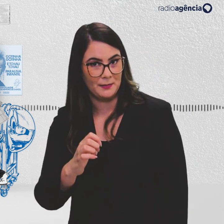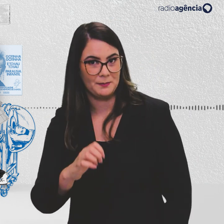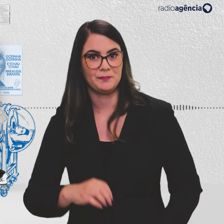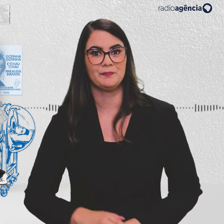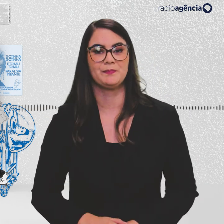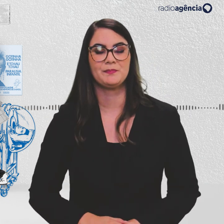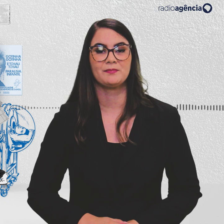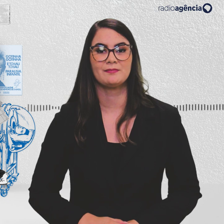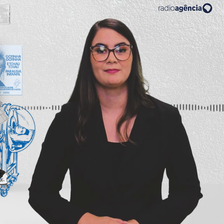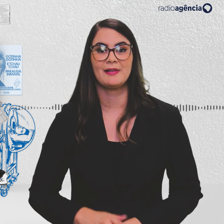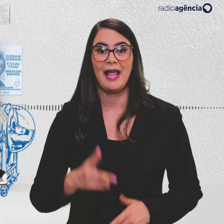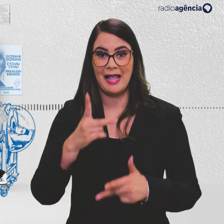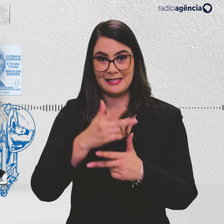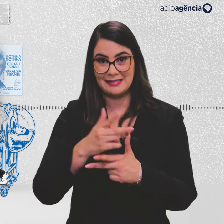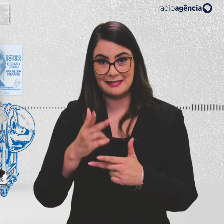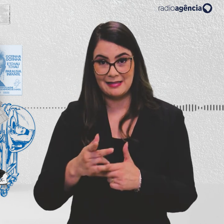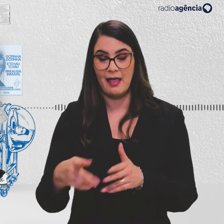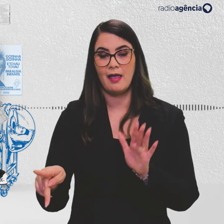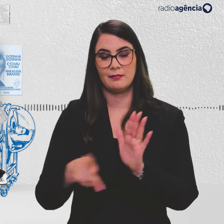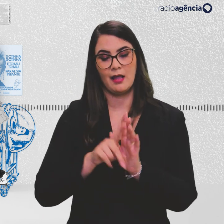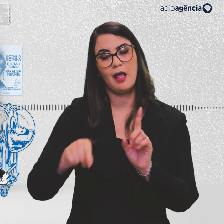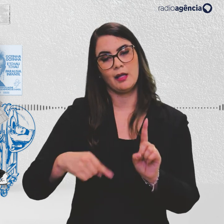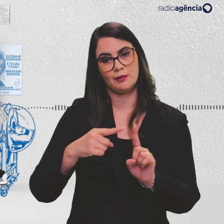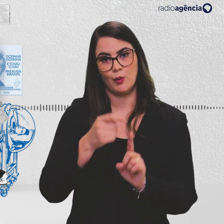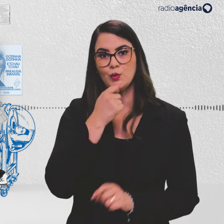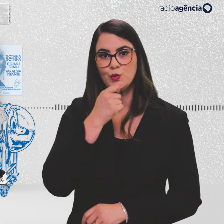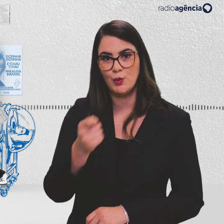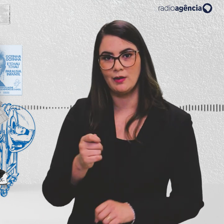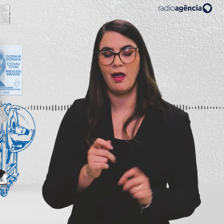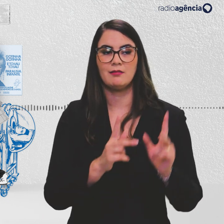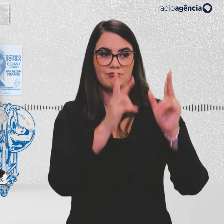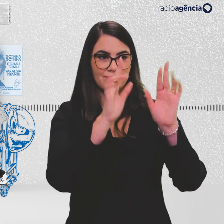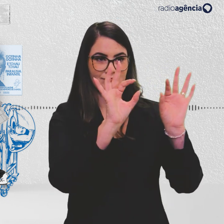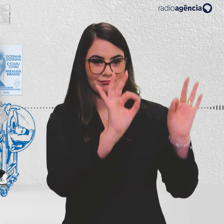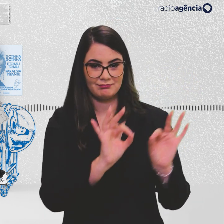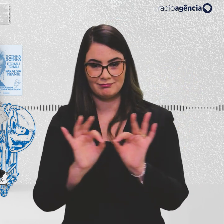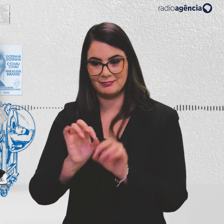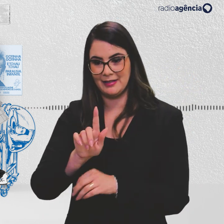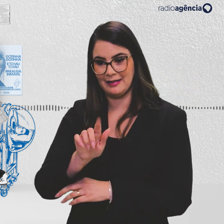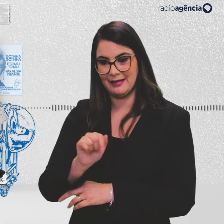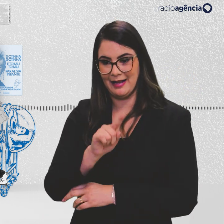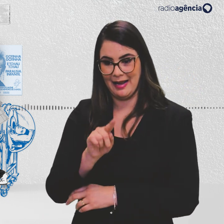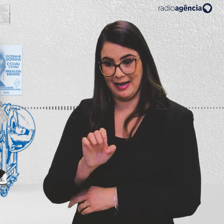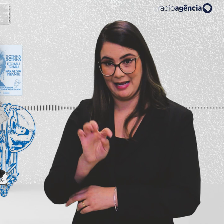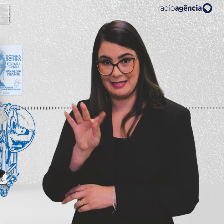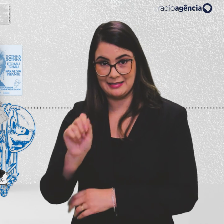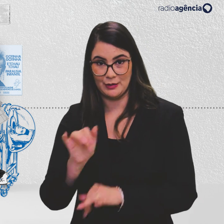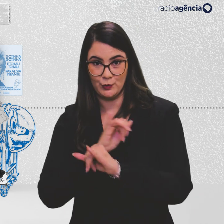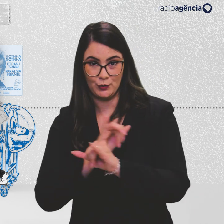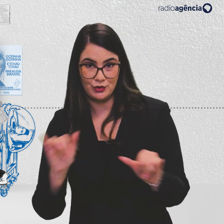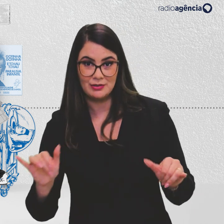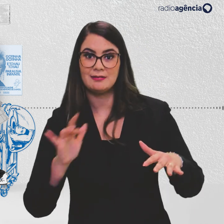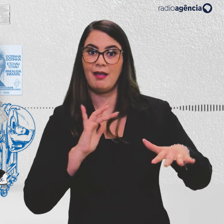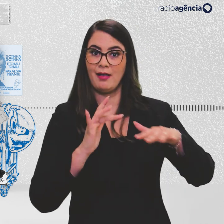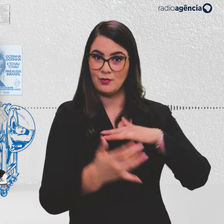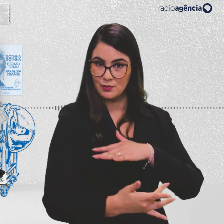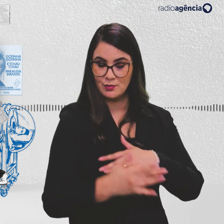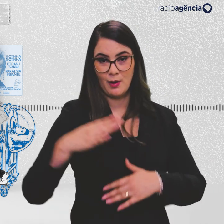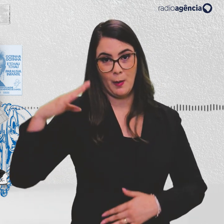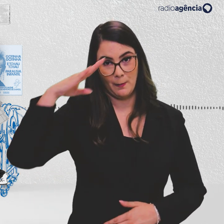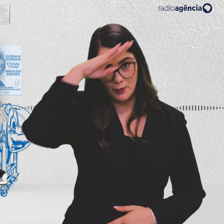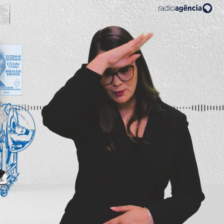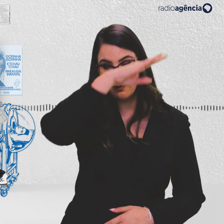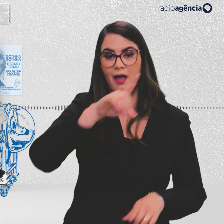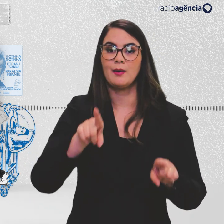Essa série tem fins jornalísticos e utilizou trechos de arquivo do Gazeta de Notícias, das redes sociais de Jair